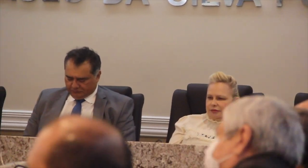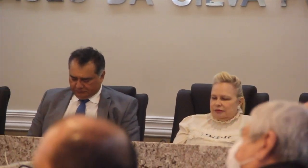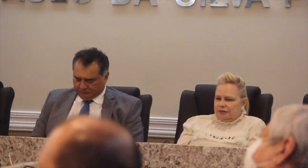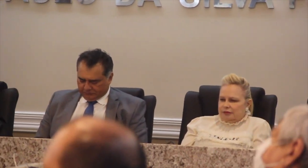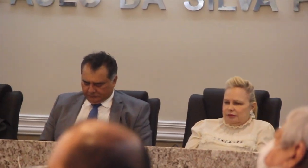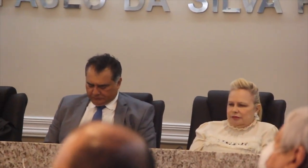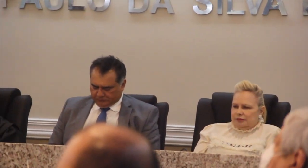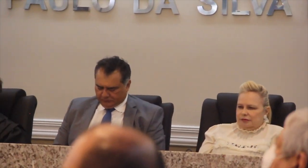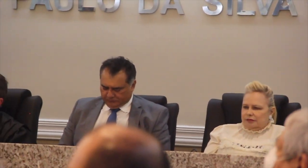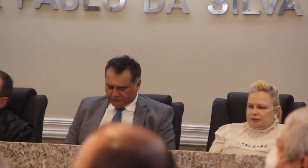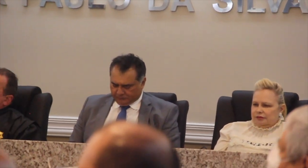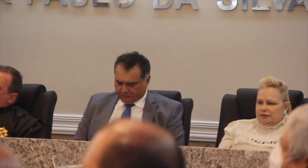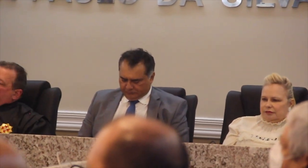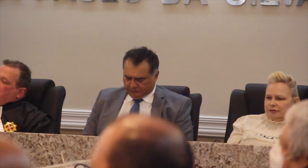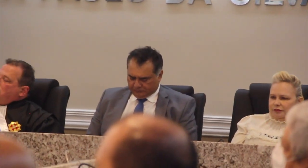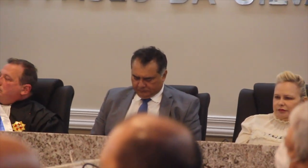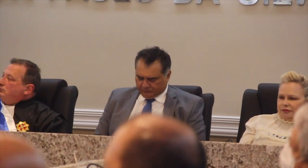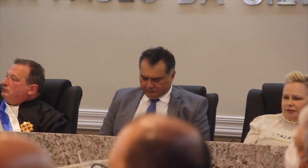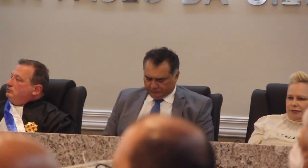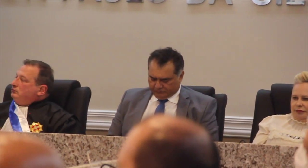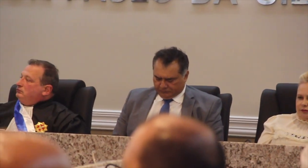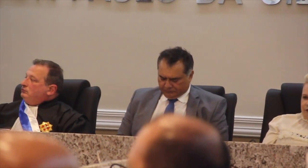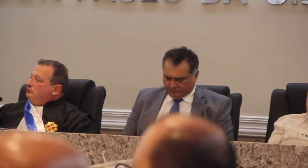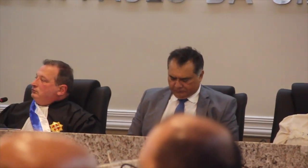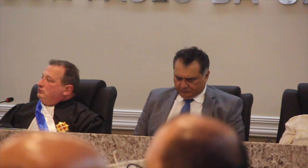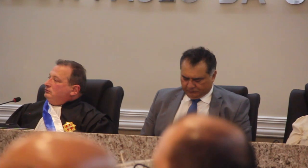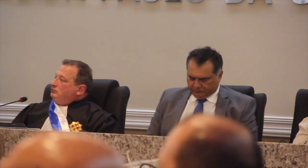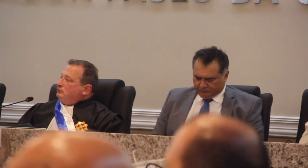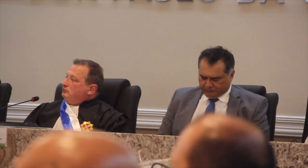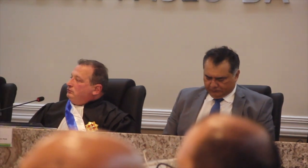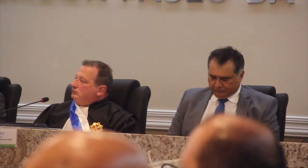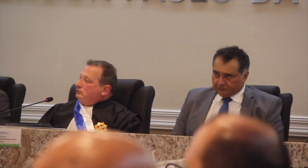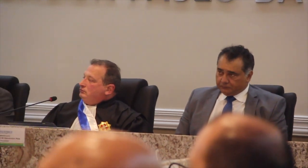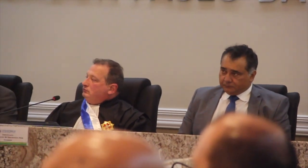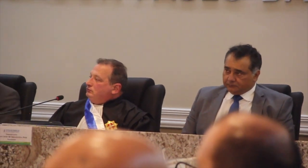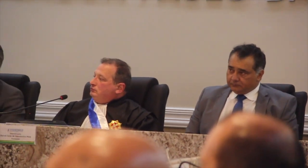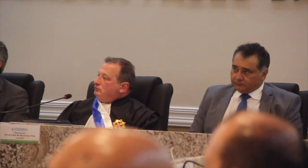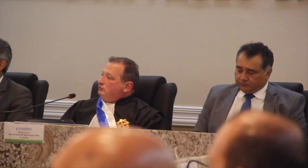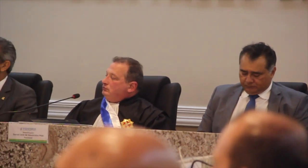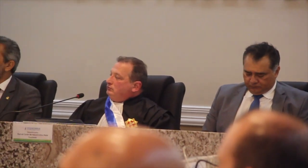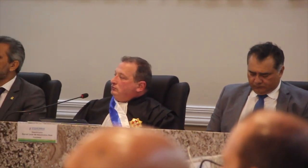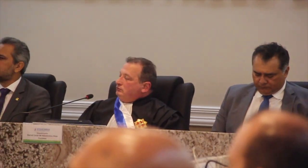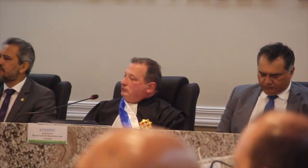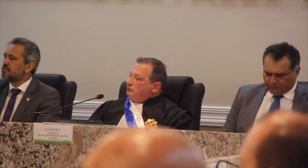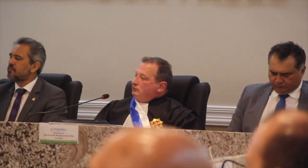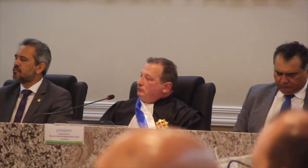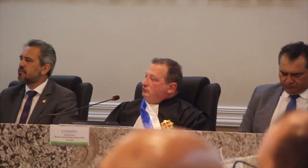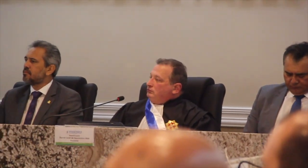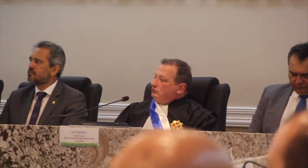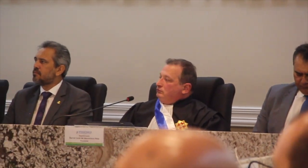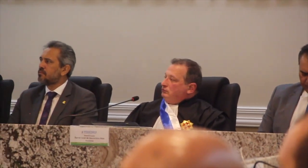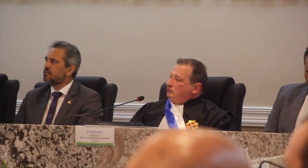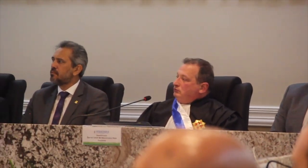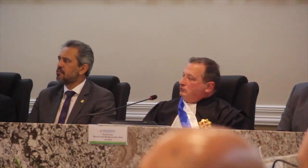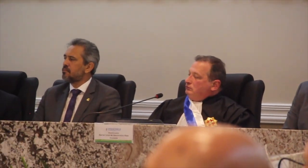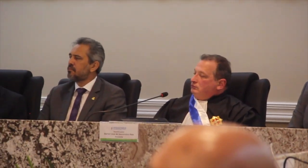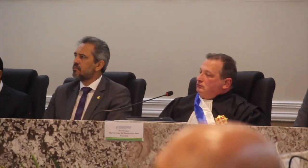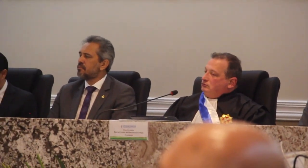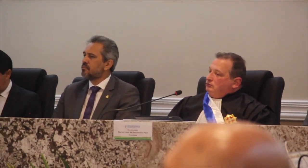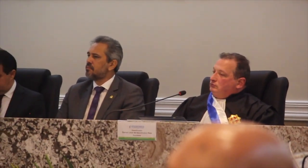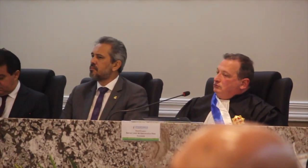Trabalho da sétima região. Excelentíssimo senhor, doutor, é o mano de freitas da costa,